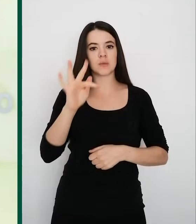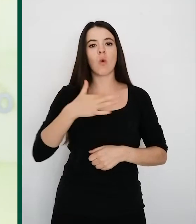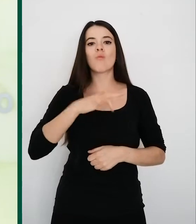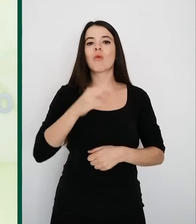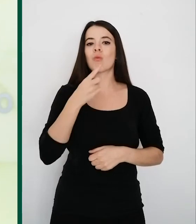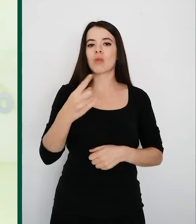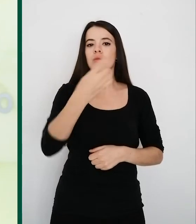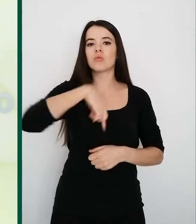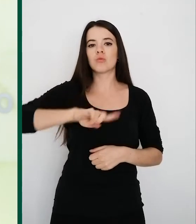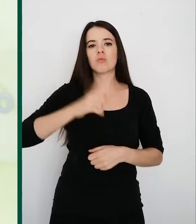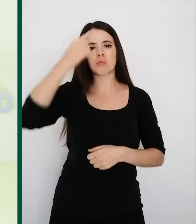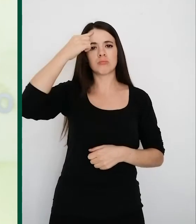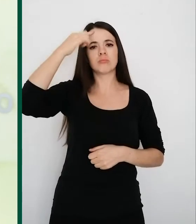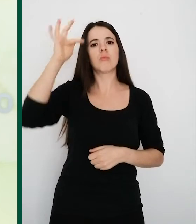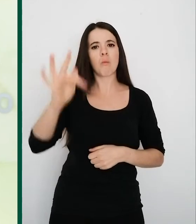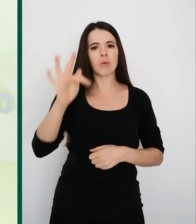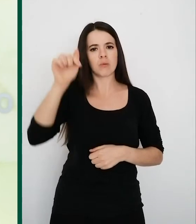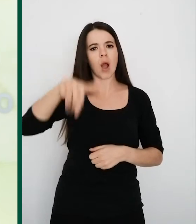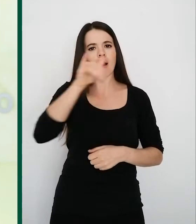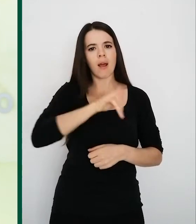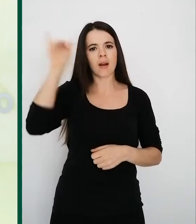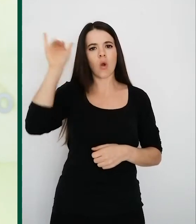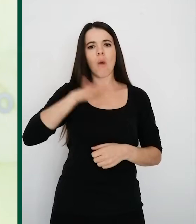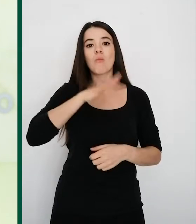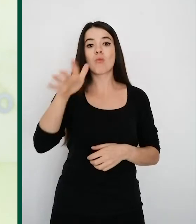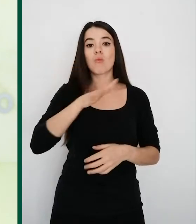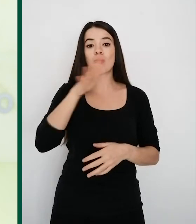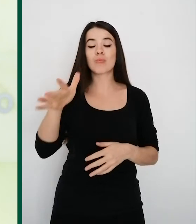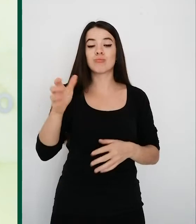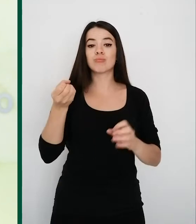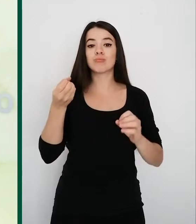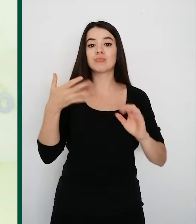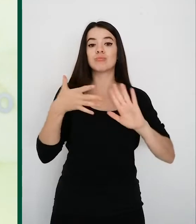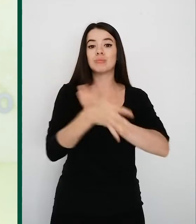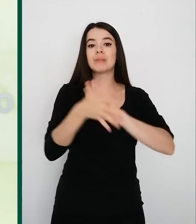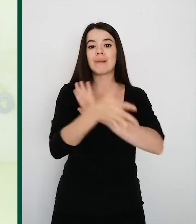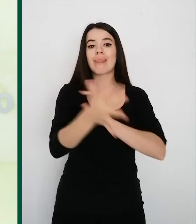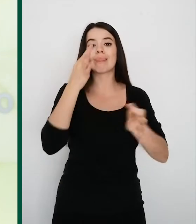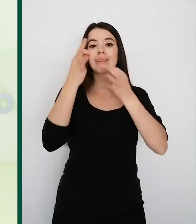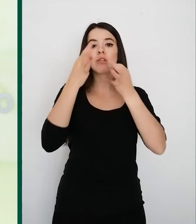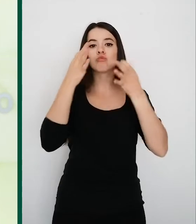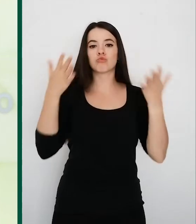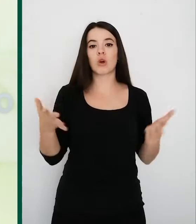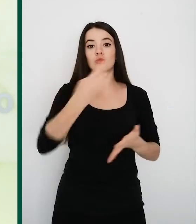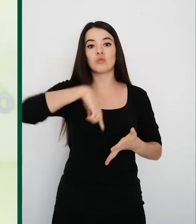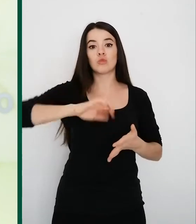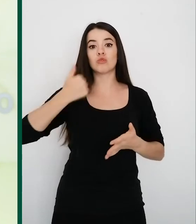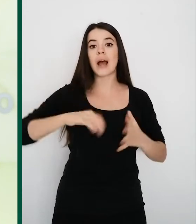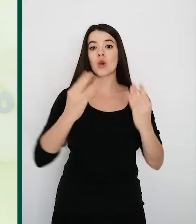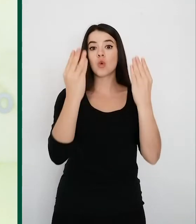podemos decir que podemos ser optimistas aquí en La Rioja porque les comentaba los siguientes datos que llevamos nueve días